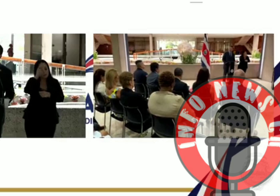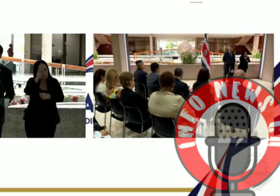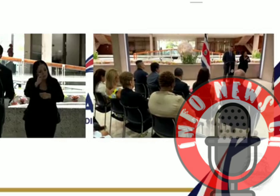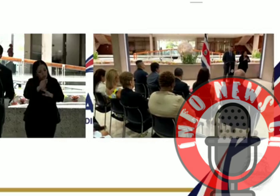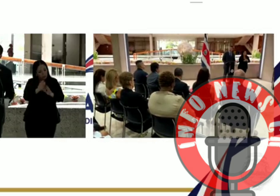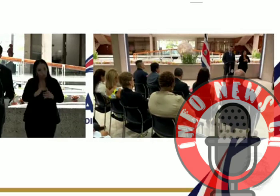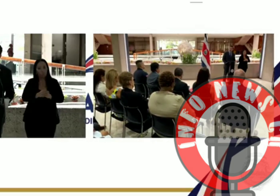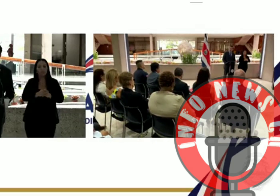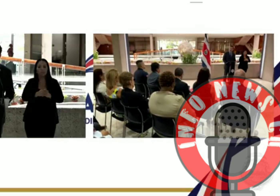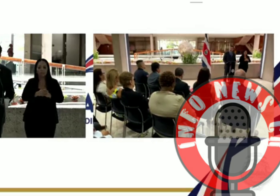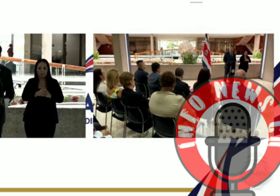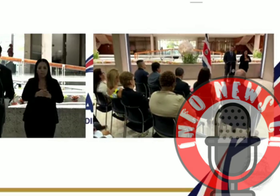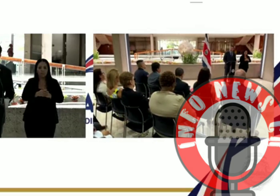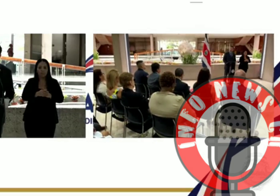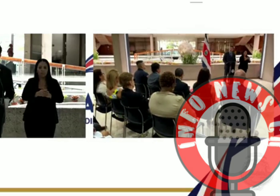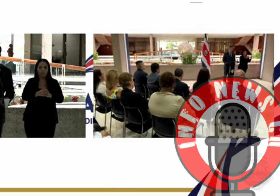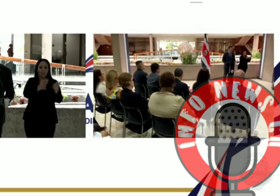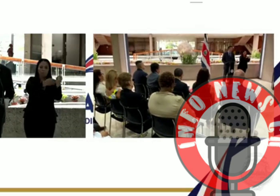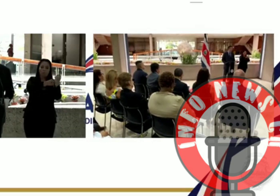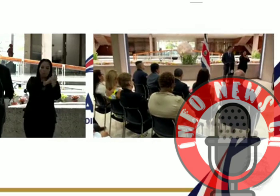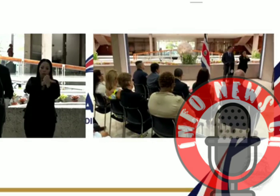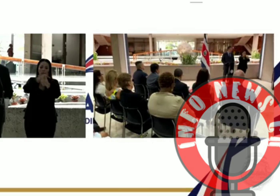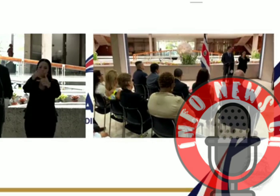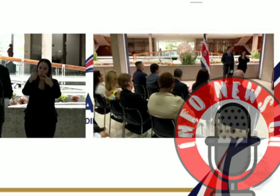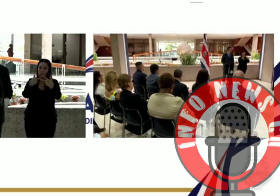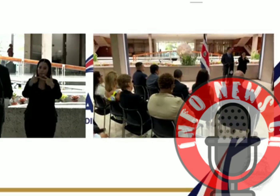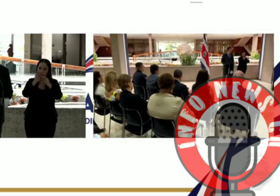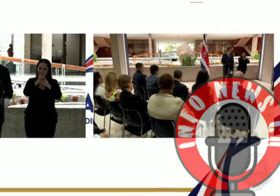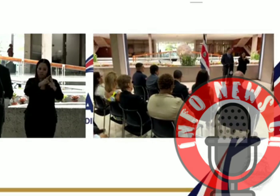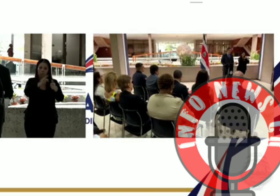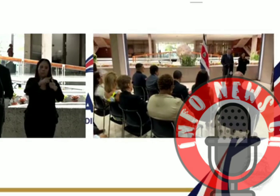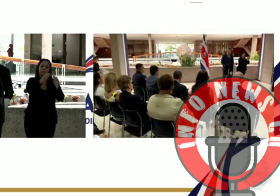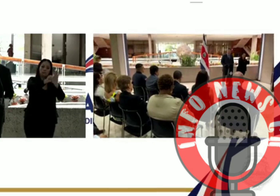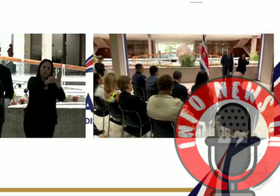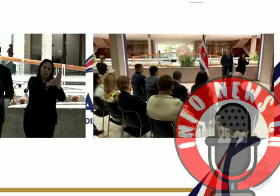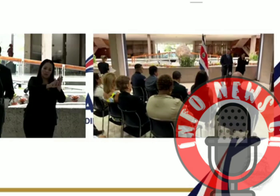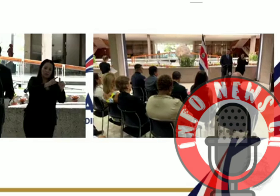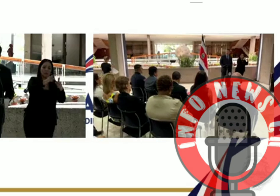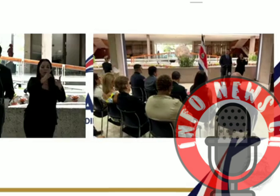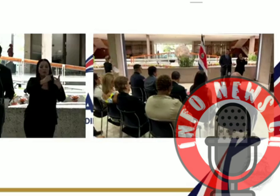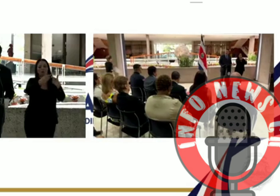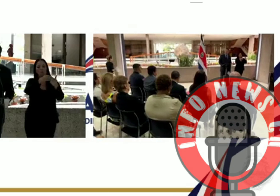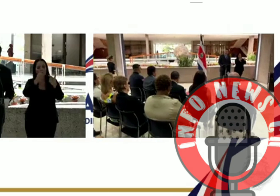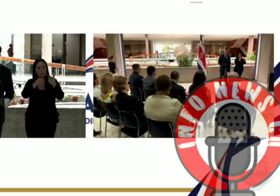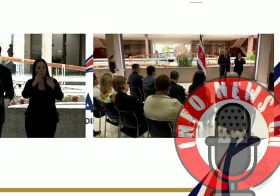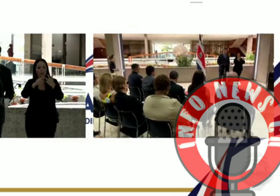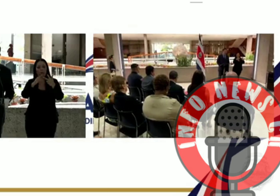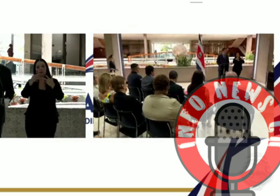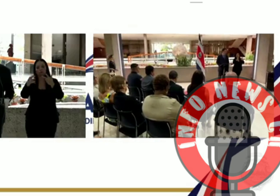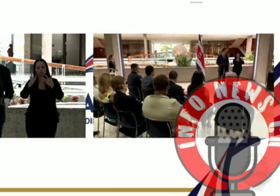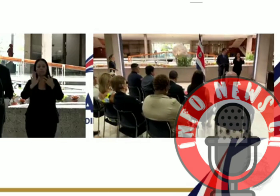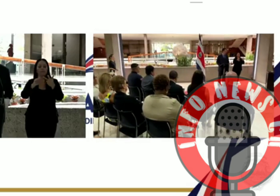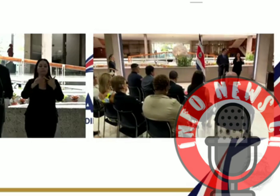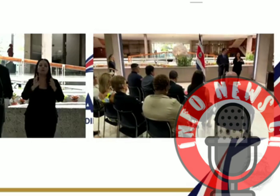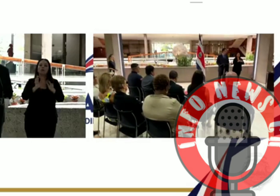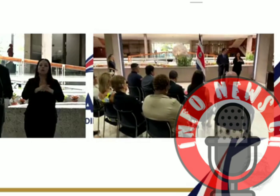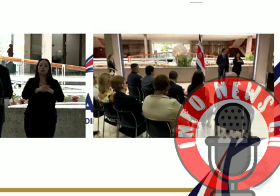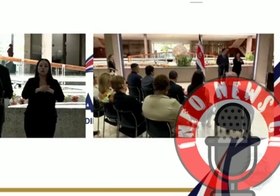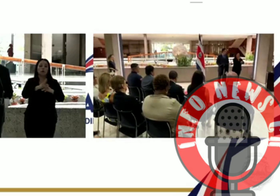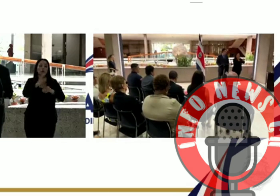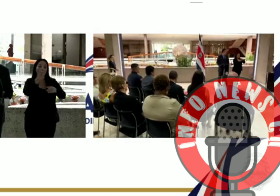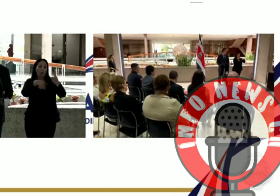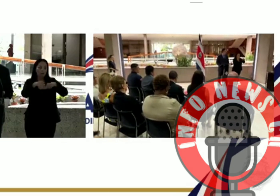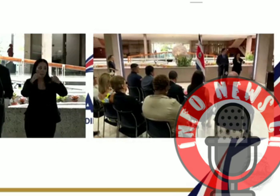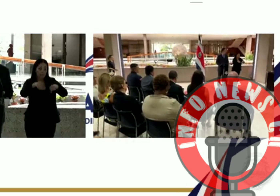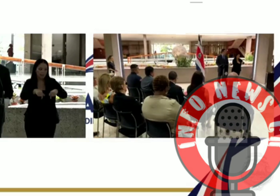la separación de poderes de la Asamblea Legislativa, y va a venir a mi escritorio que yo lo firme sin que